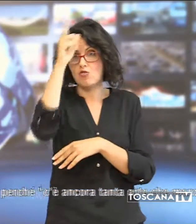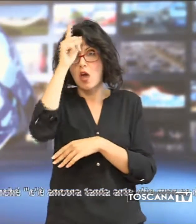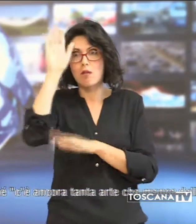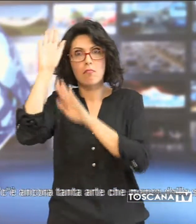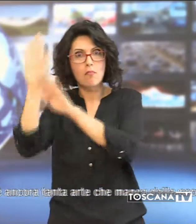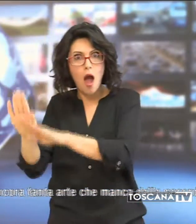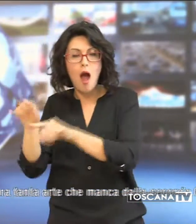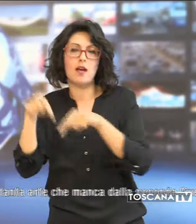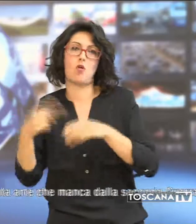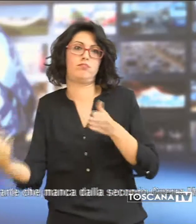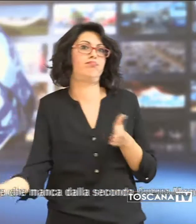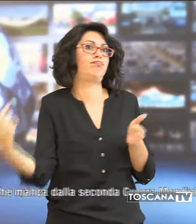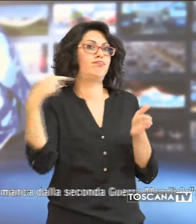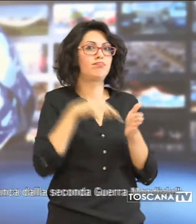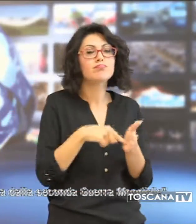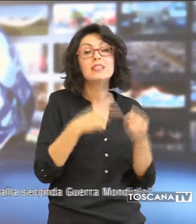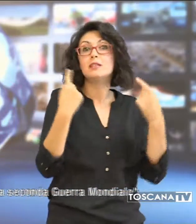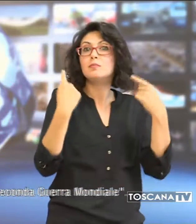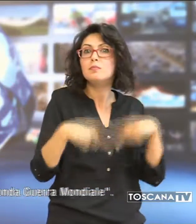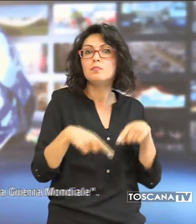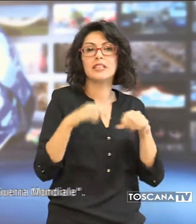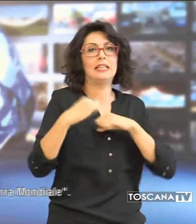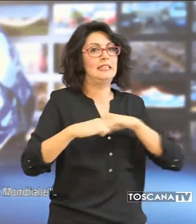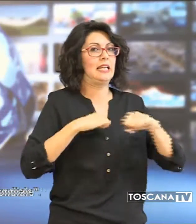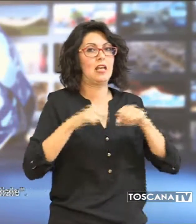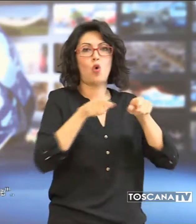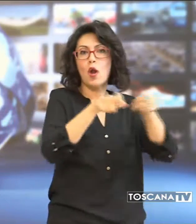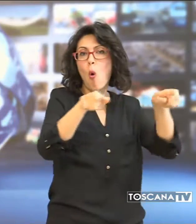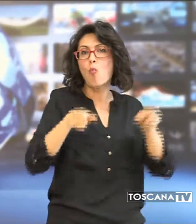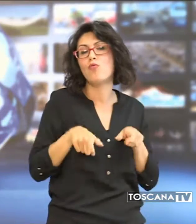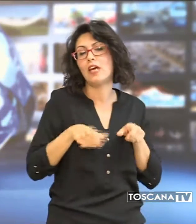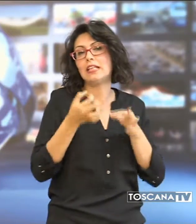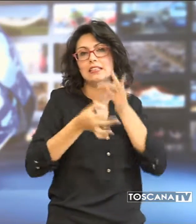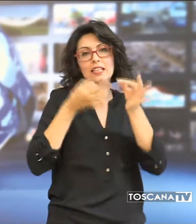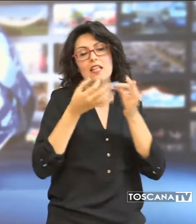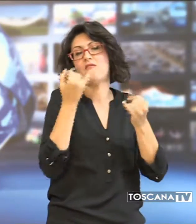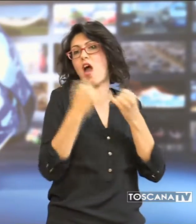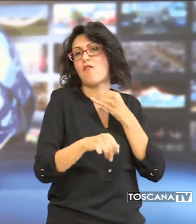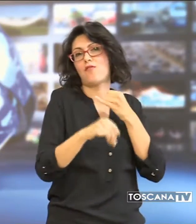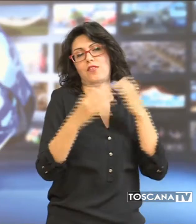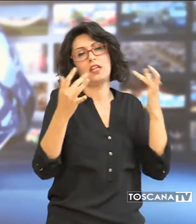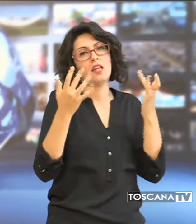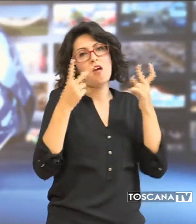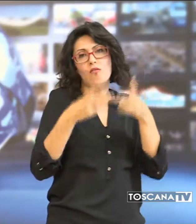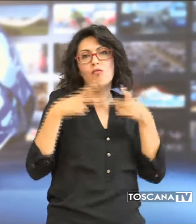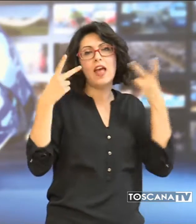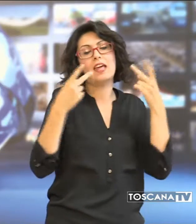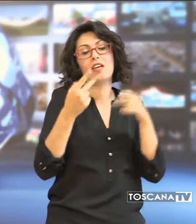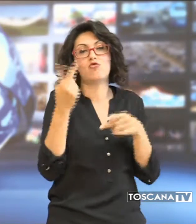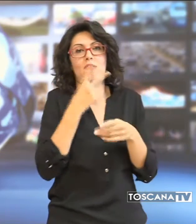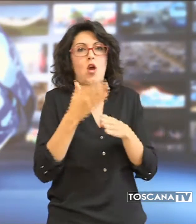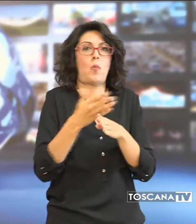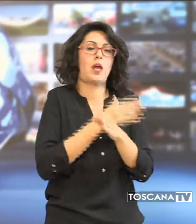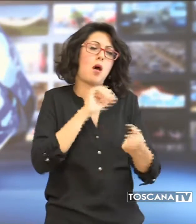che per il direttore delle gallerie degli uffizi è un lieto fine di una lunga battaglia ma